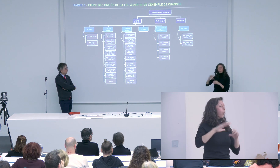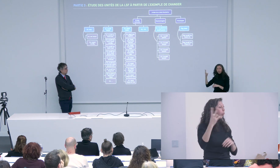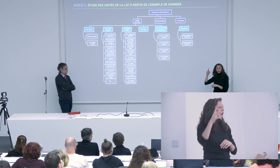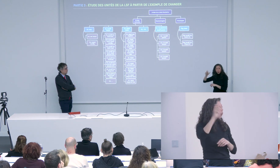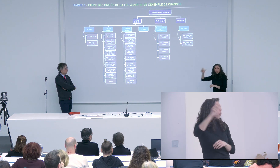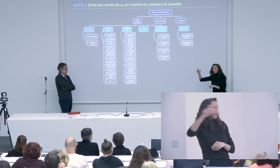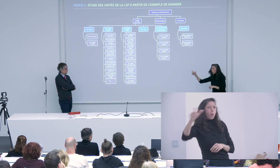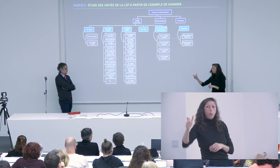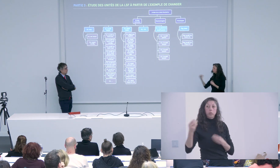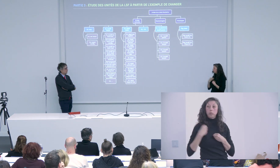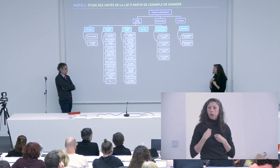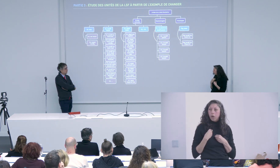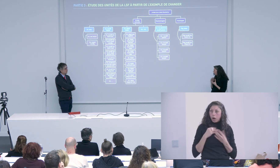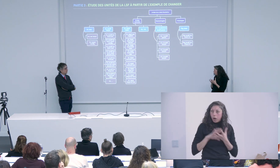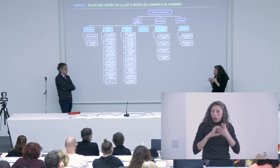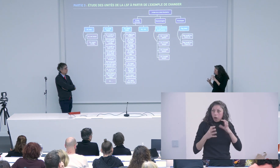l'idée que